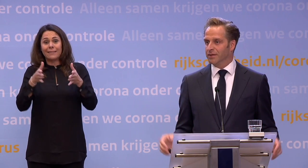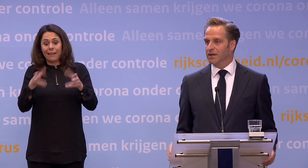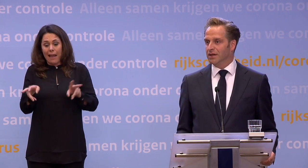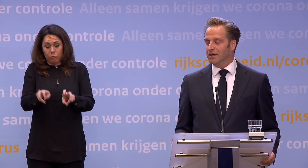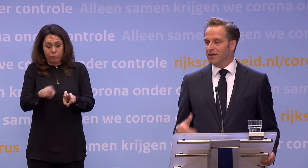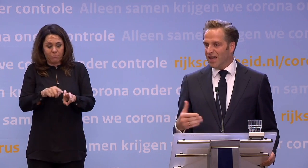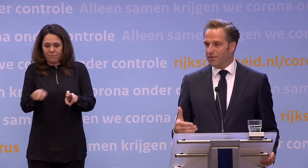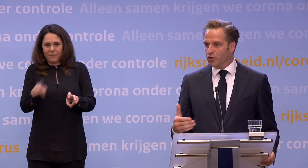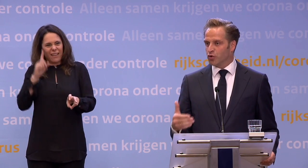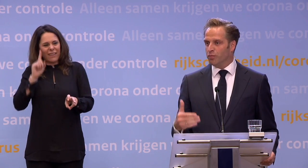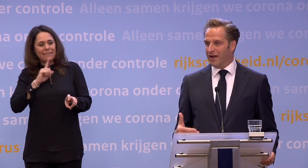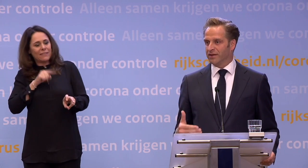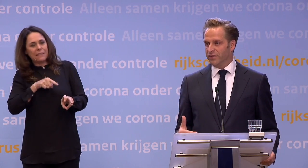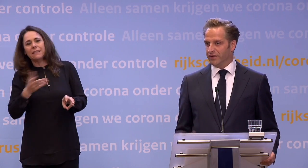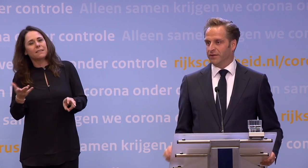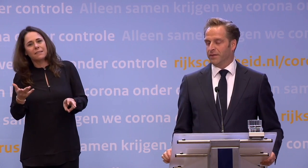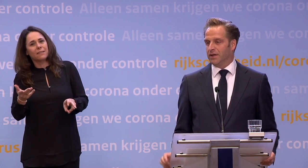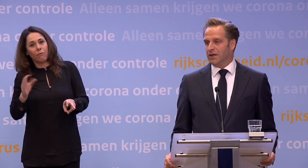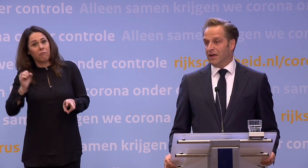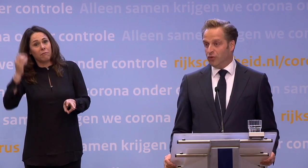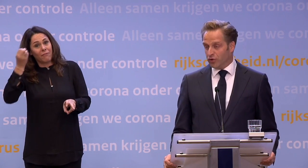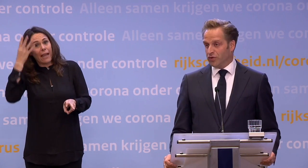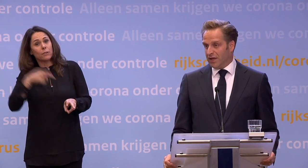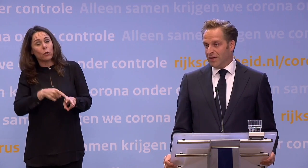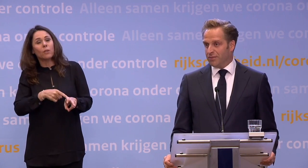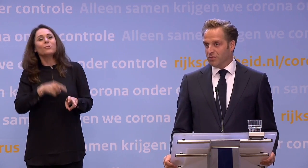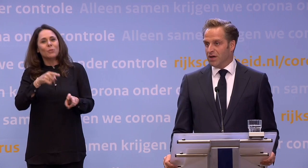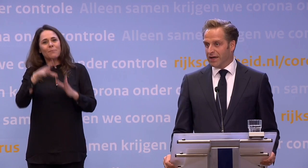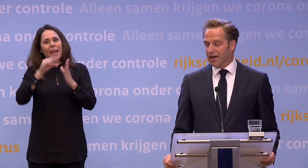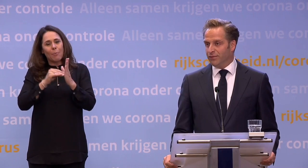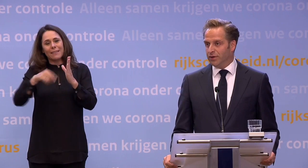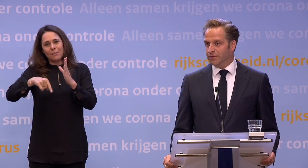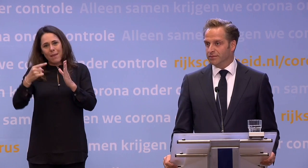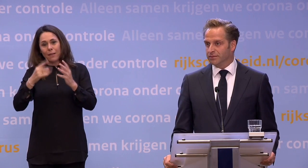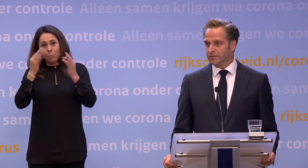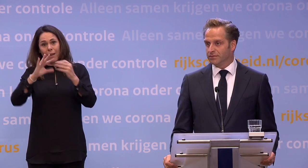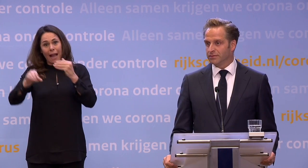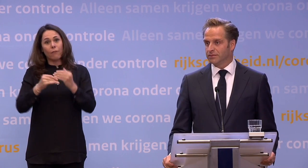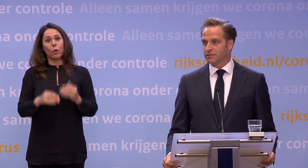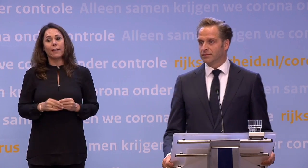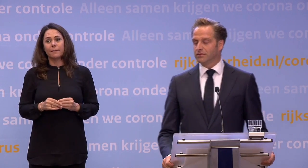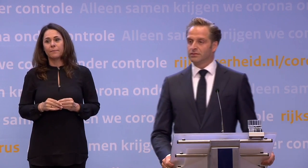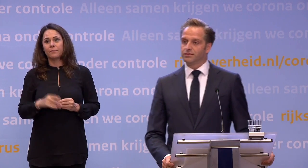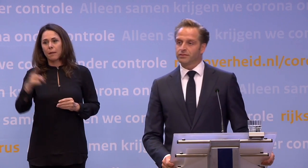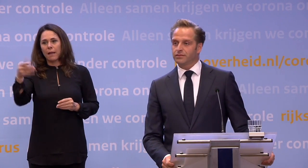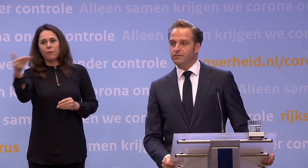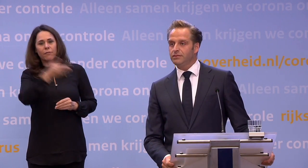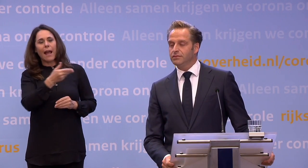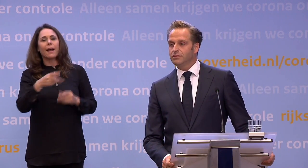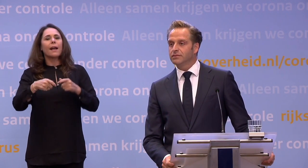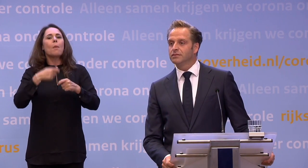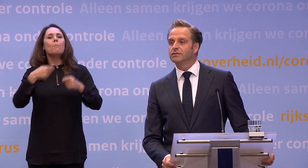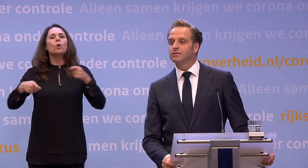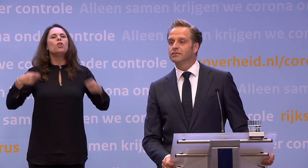niet herinneren. Nou, en die app is dus completer dan dat. En dus, ja, die app is een belangrijke aanvulling. Maar als je dan ziet dat er in Frankrijk na miljoenen